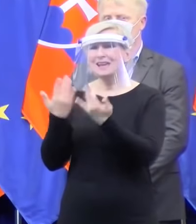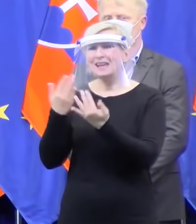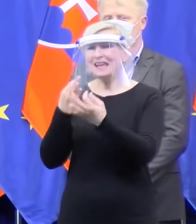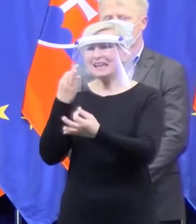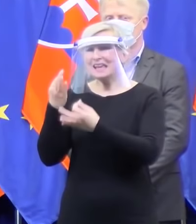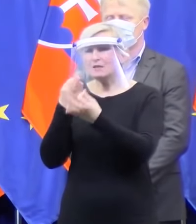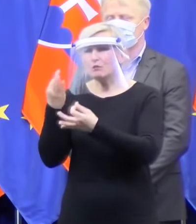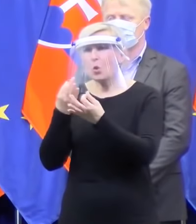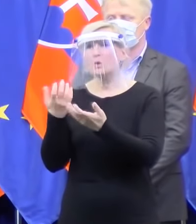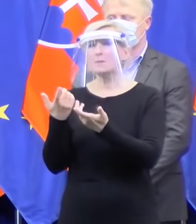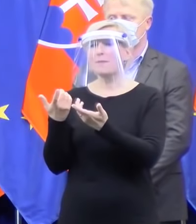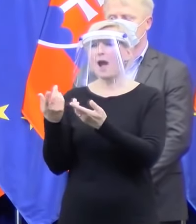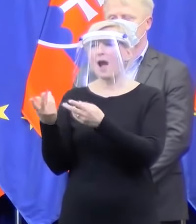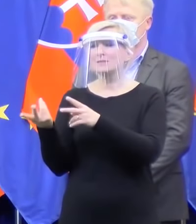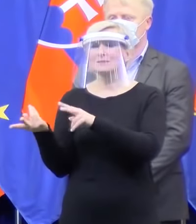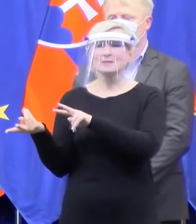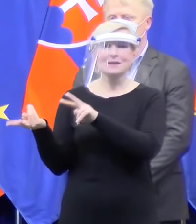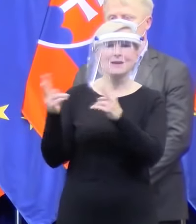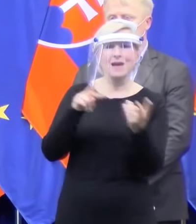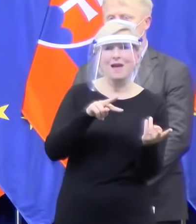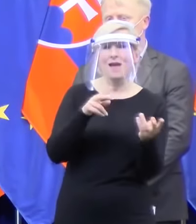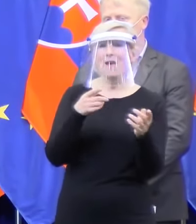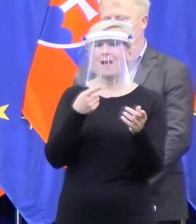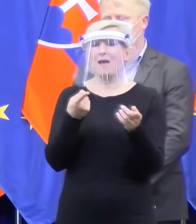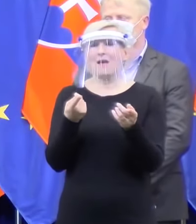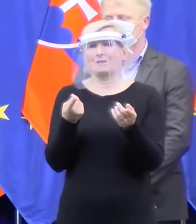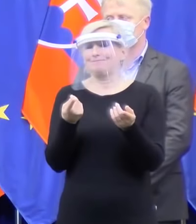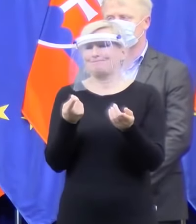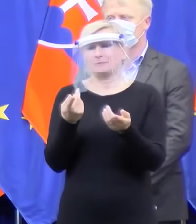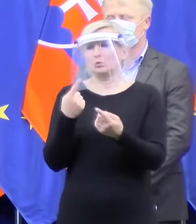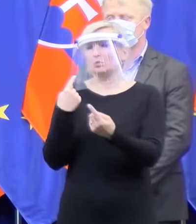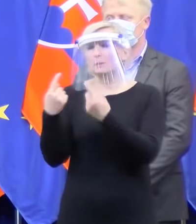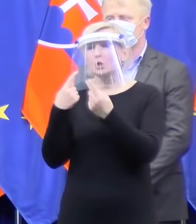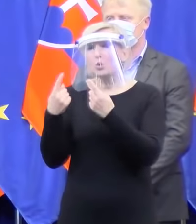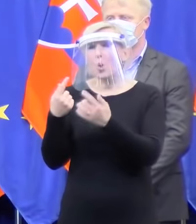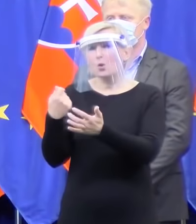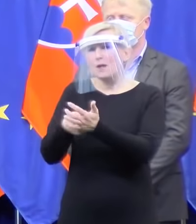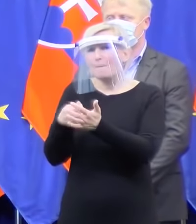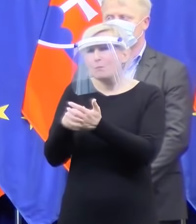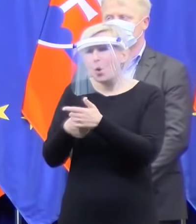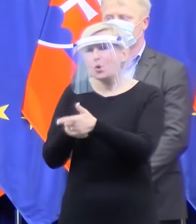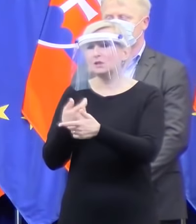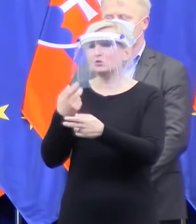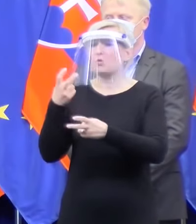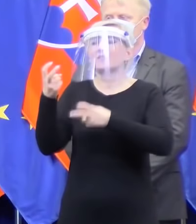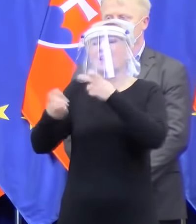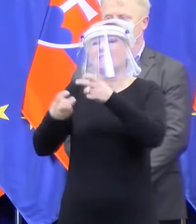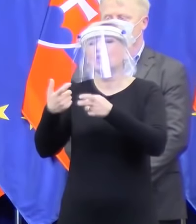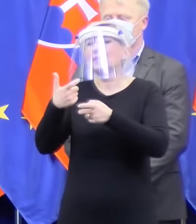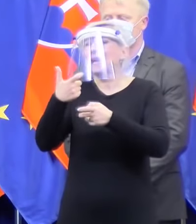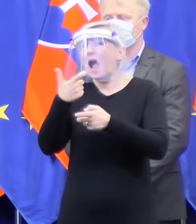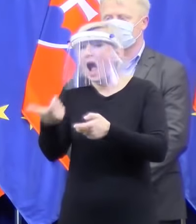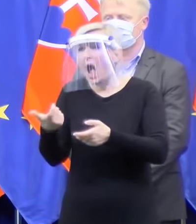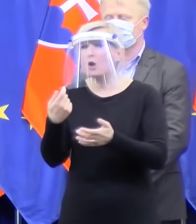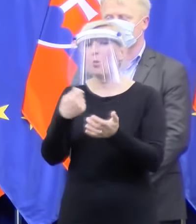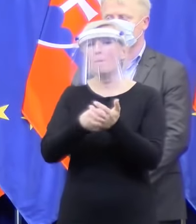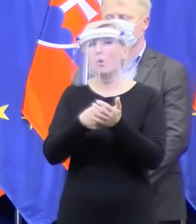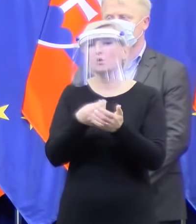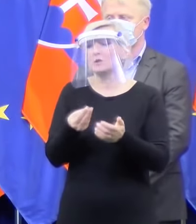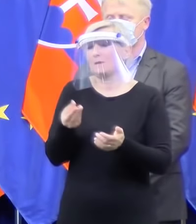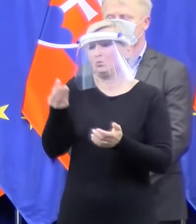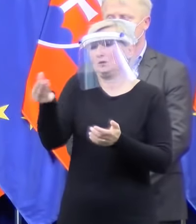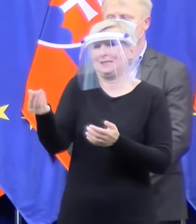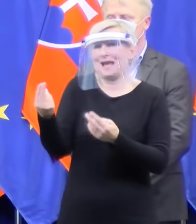prenesené, aby mali kód s poisťovňami, aby bolo dohodnuté s poisťovňami, keď teda majú vyšetrovať, čo za to dostanú, aby bola zrejmá cena a podobne.